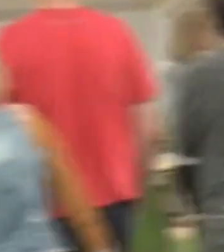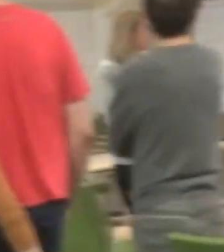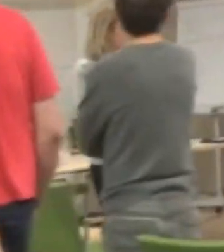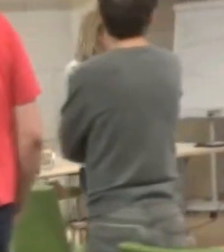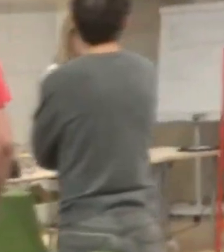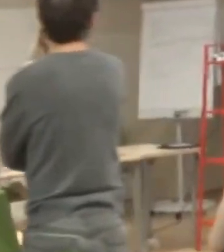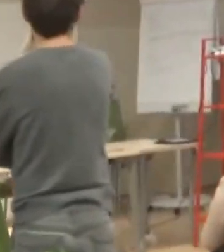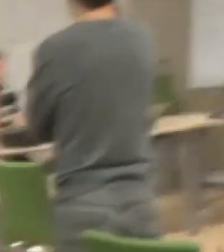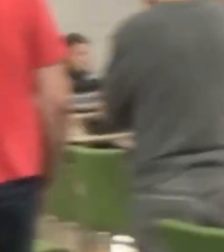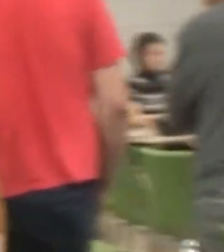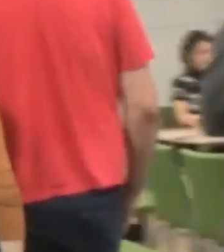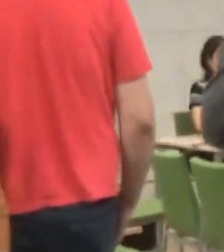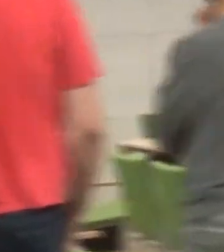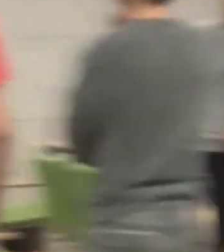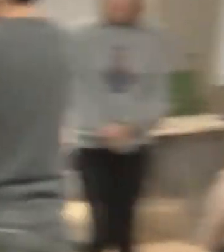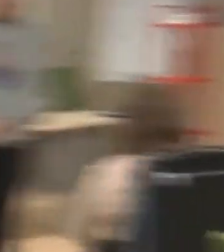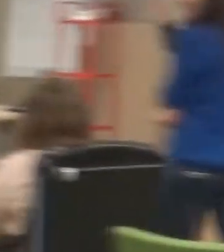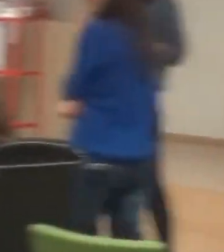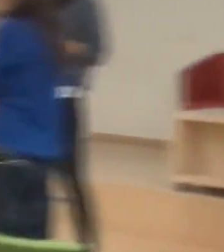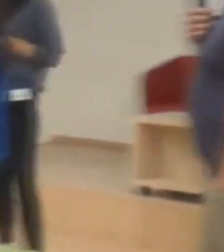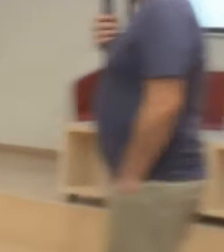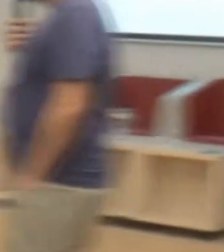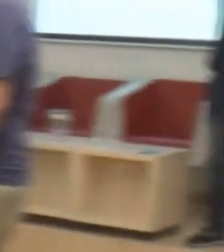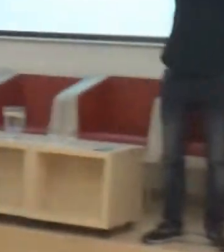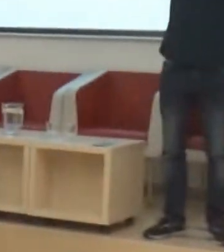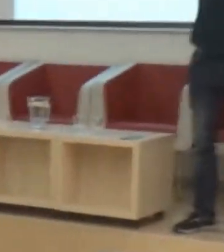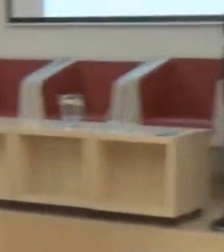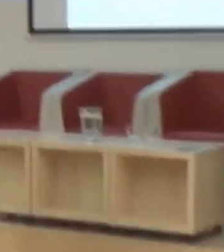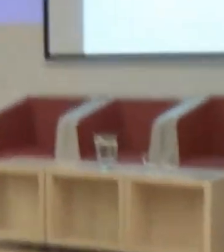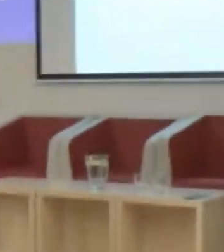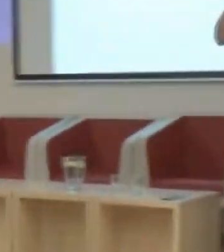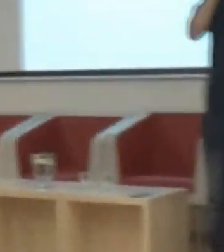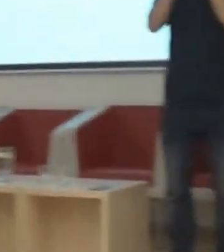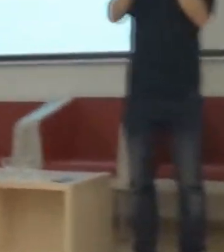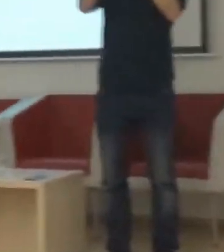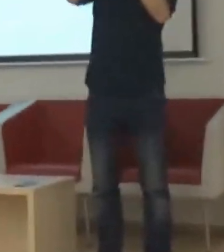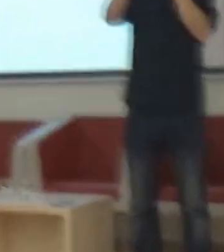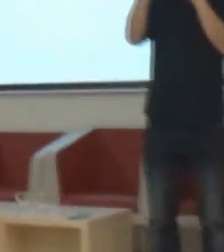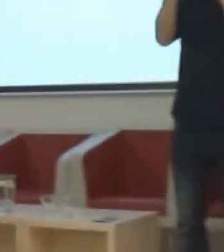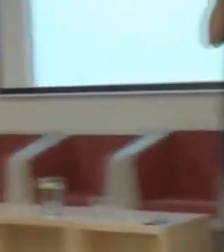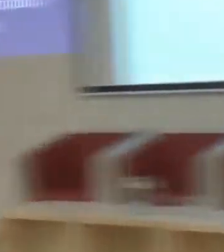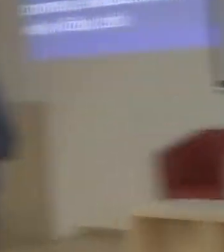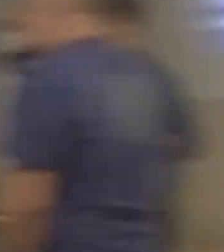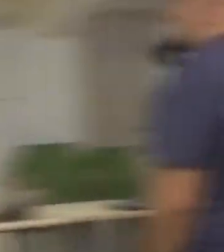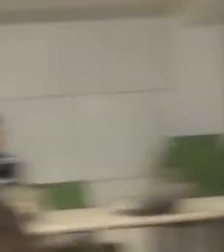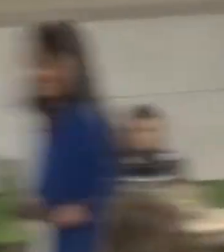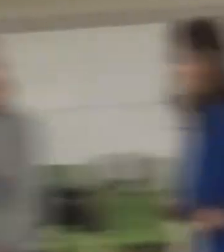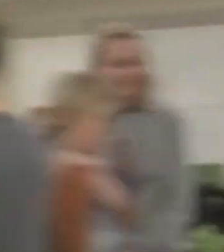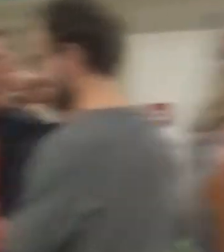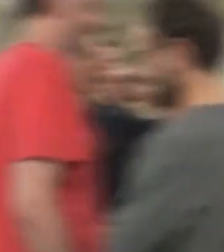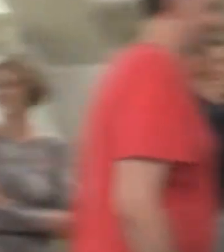nebo tečka, ale je zde zde. A vy nemáte někdy problém, kde tu tečku najít. Vždycky víte, kde máte unikat.